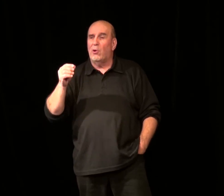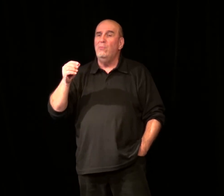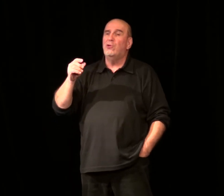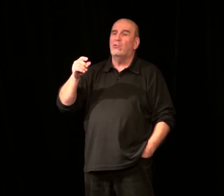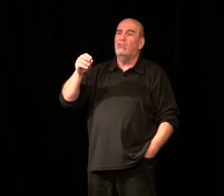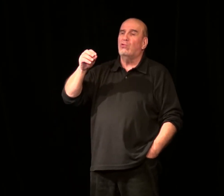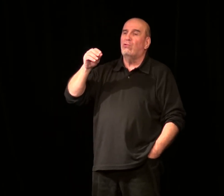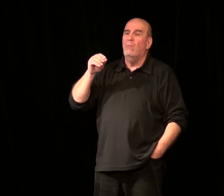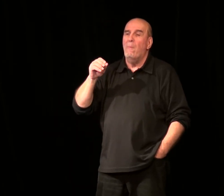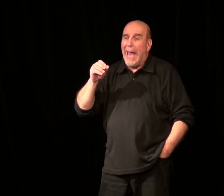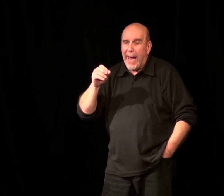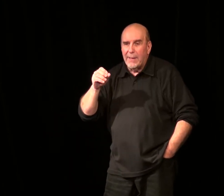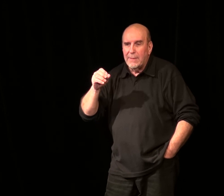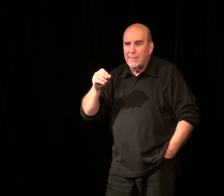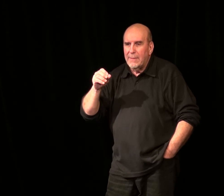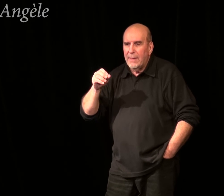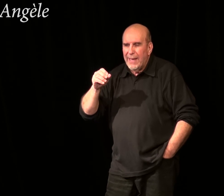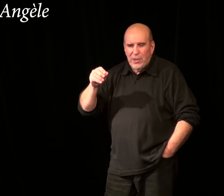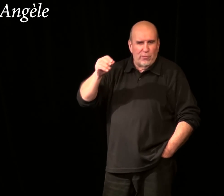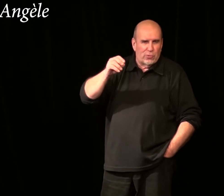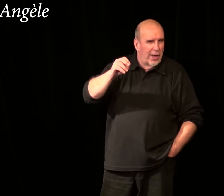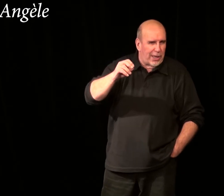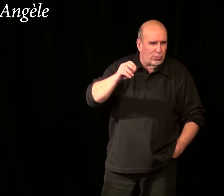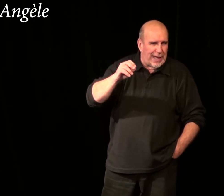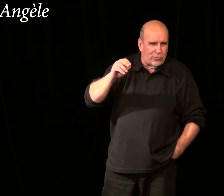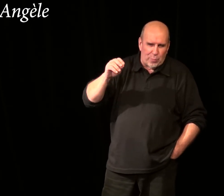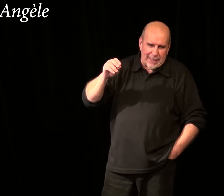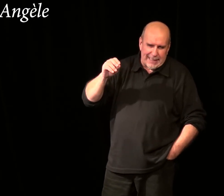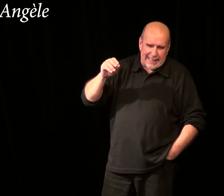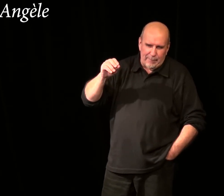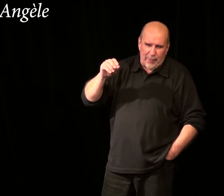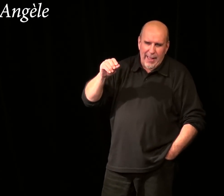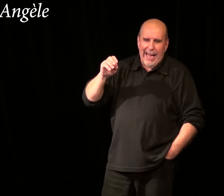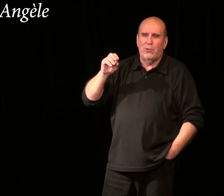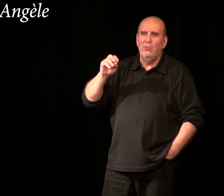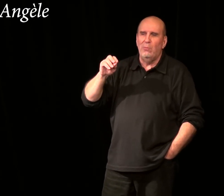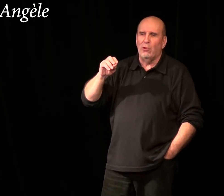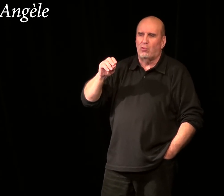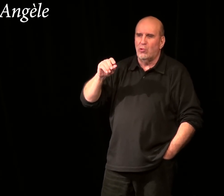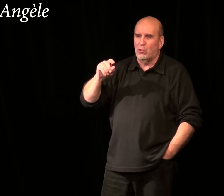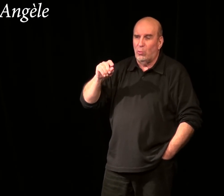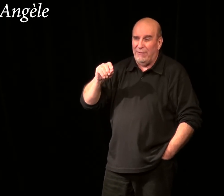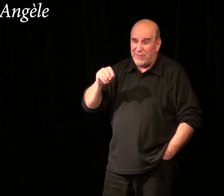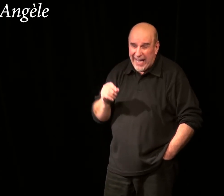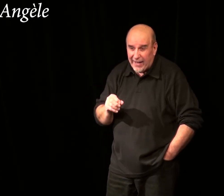mormus sont toutes sourdumbées. » Il te faut écouter la soupe quand elle trempe. Elle te murmure toujours d'où elle vient. Merci. Merci.